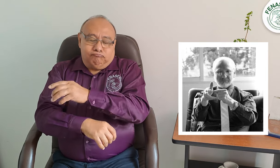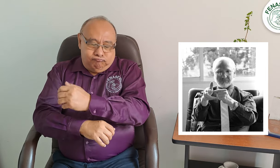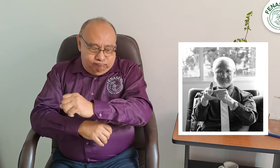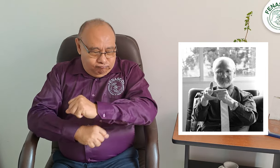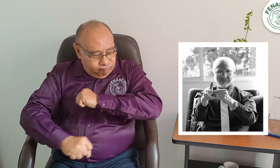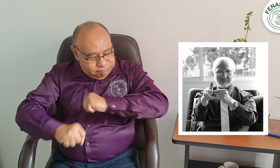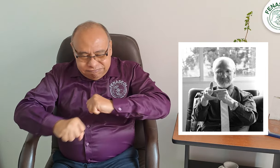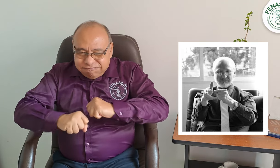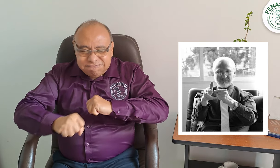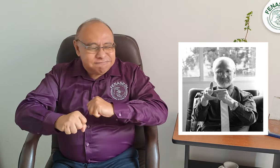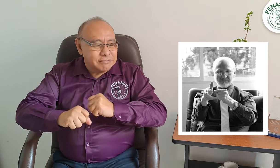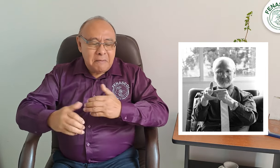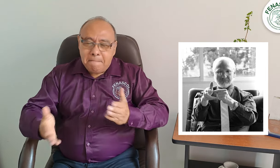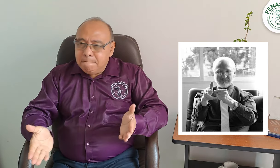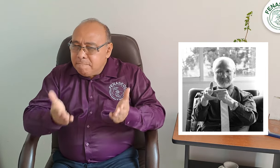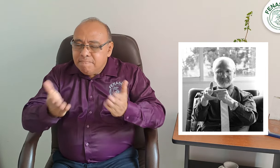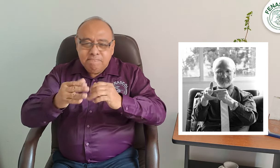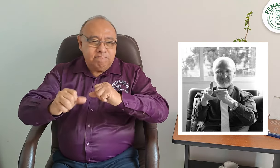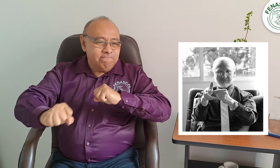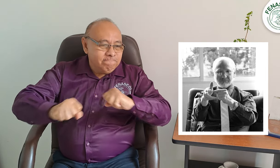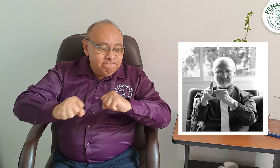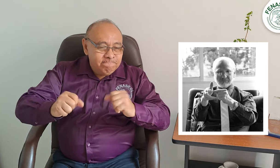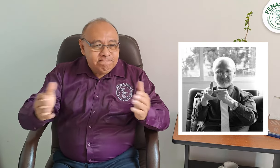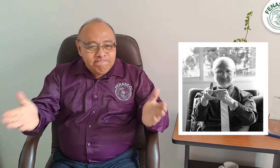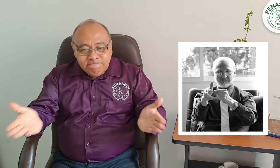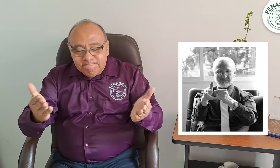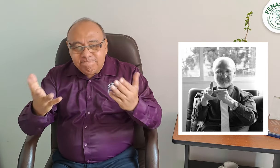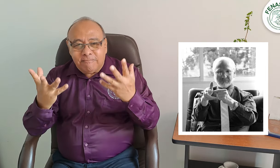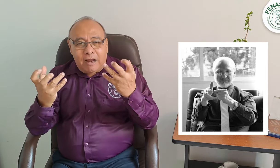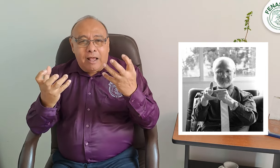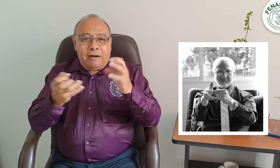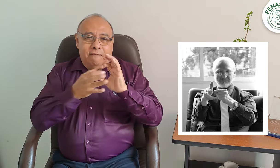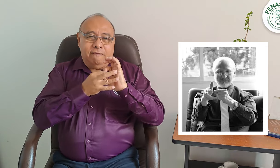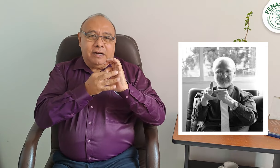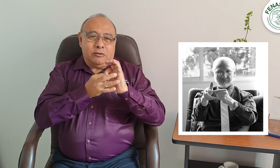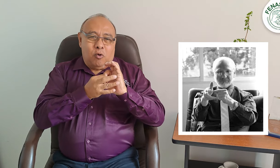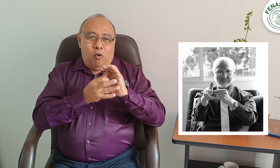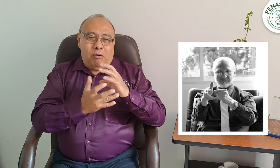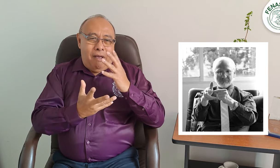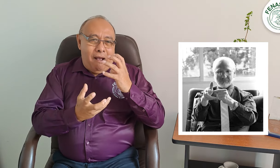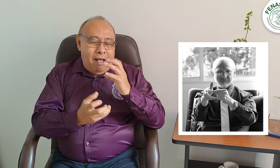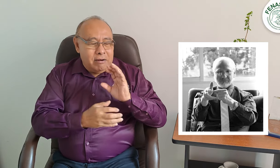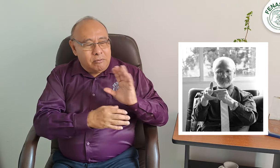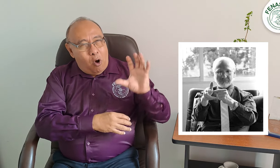Su deseo era que Colombia contara con la federación e impulsó esto.